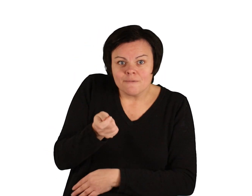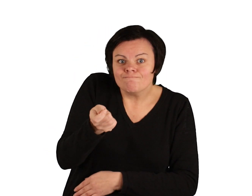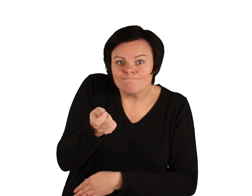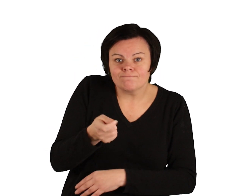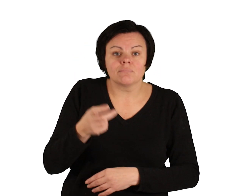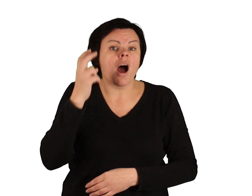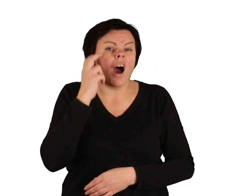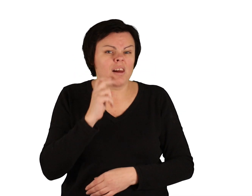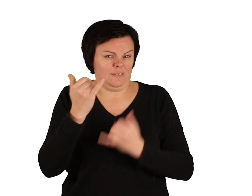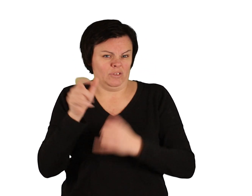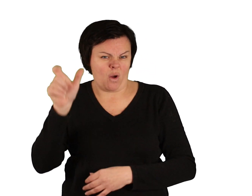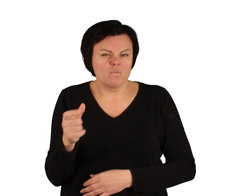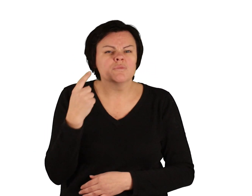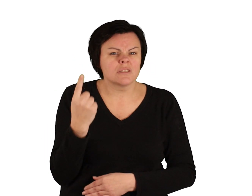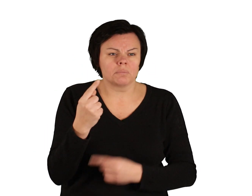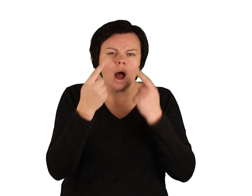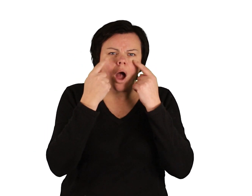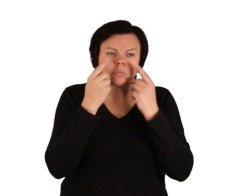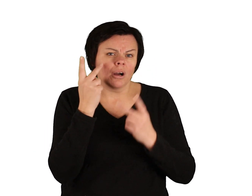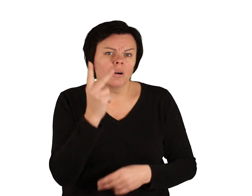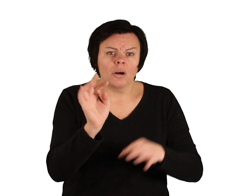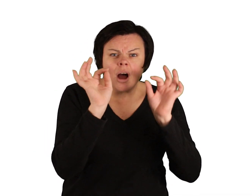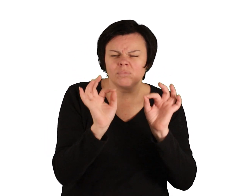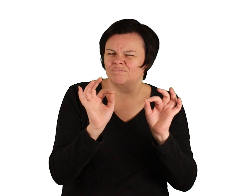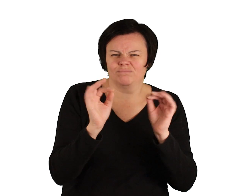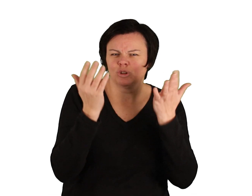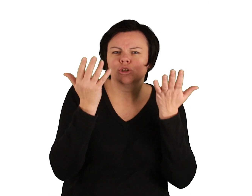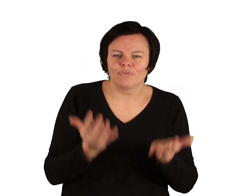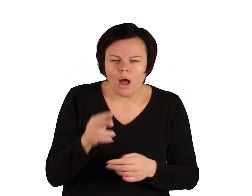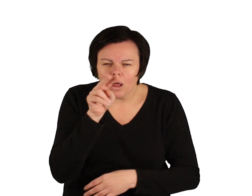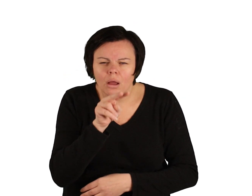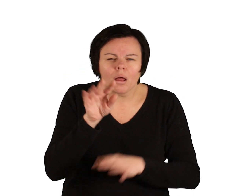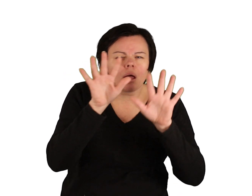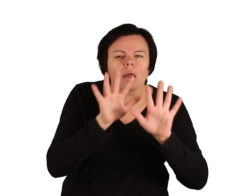Mit der Zeit wurde sie jedoch immer ungeduldiger und beschloss nun, zur Tat zu schreiten.